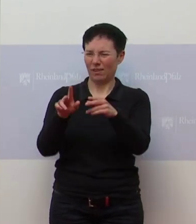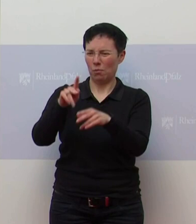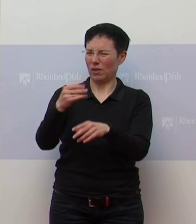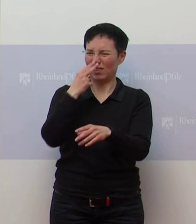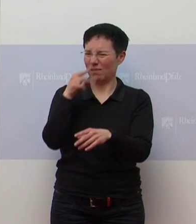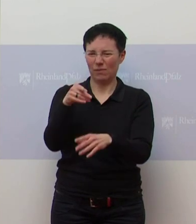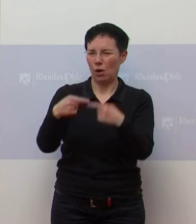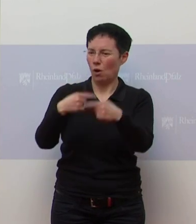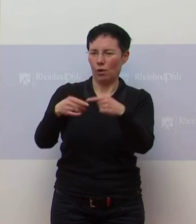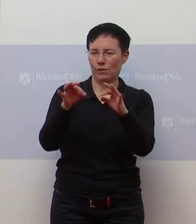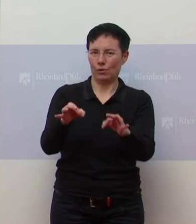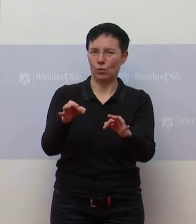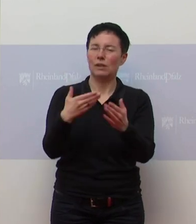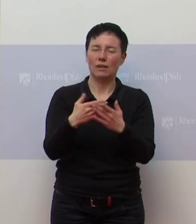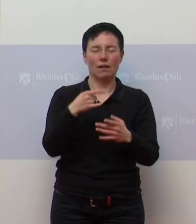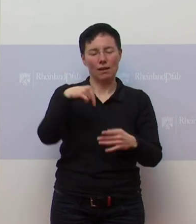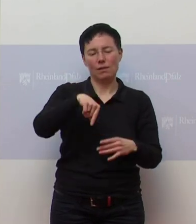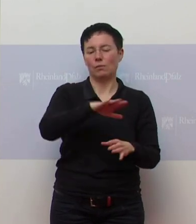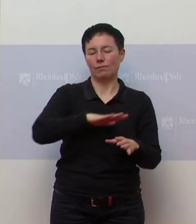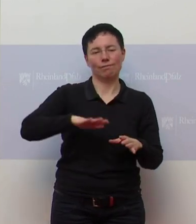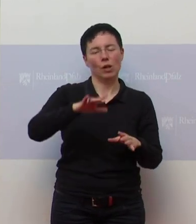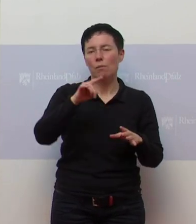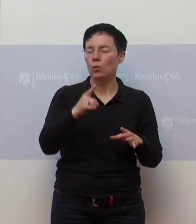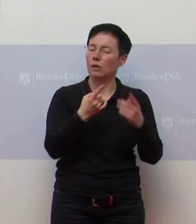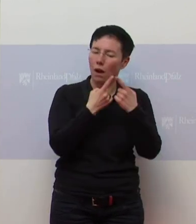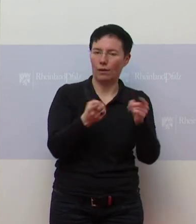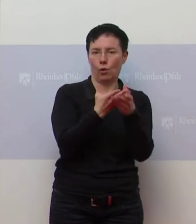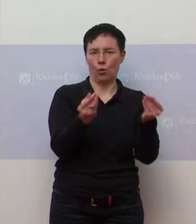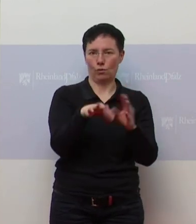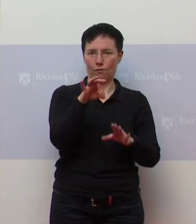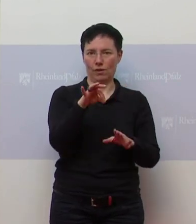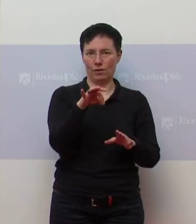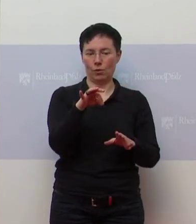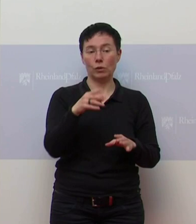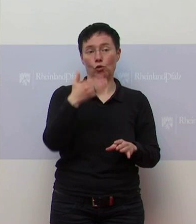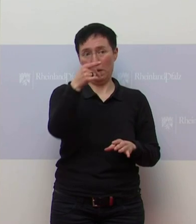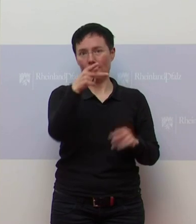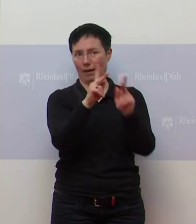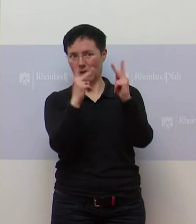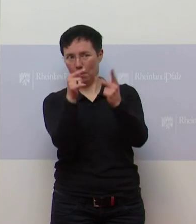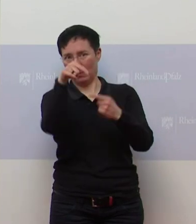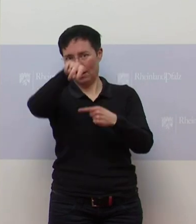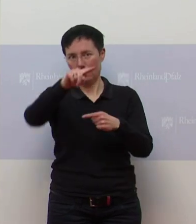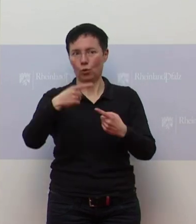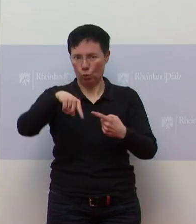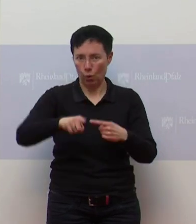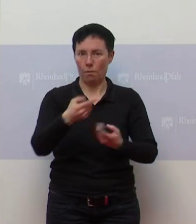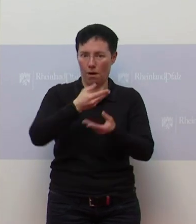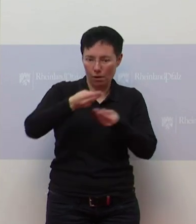wir landesweit einfach zu anderen Lösungen kommen. Wir wollen uns, das werden wir jetzt nachher im Kabinett auch nochmal besprechen,